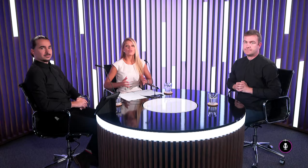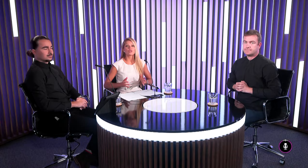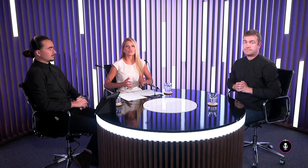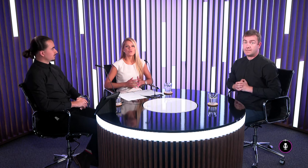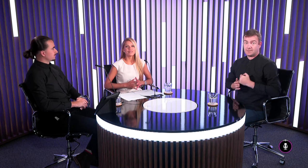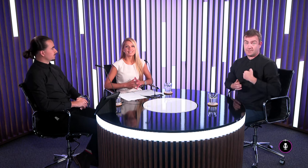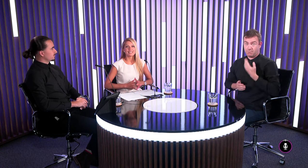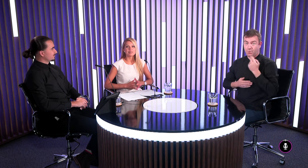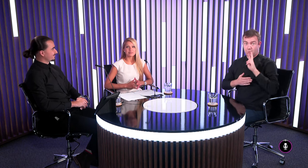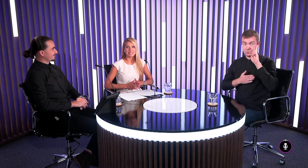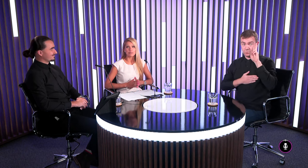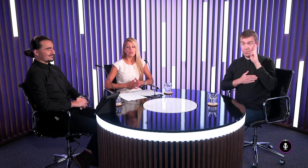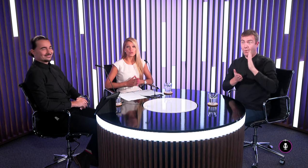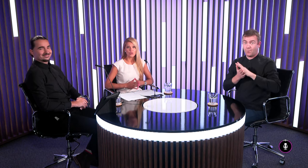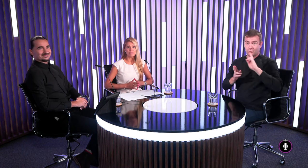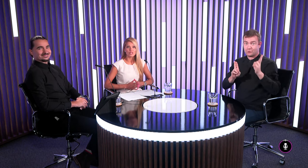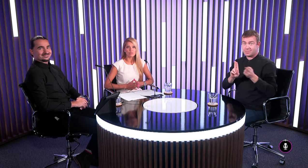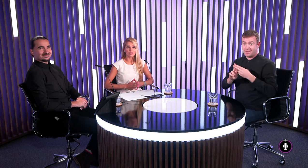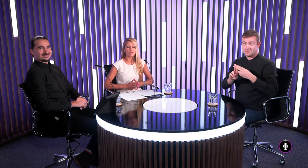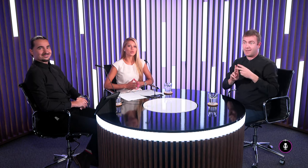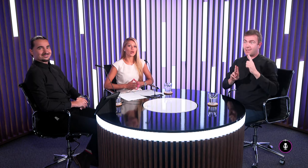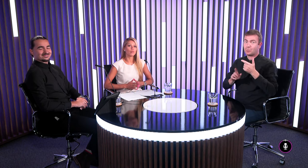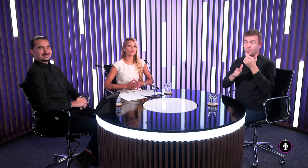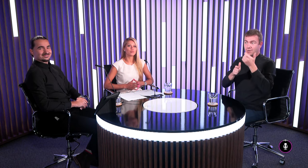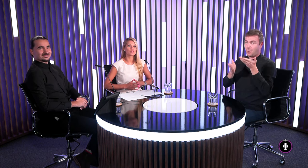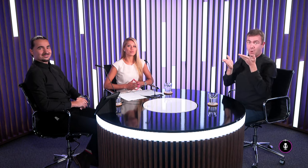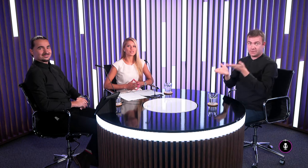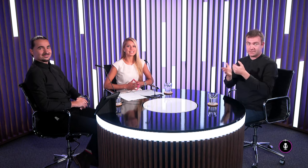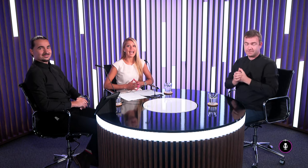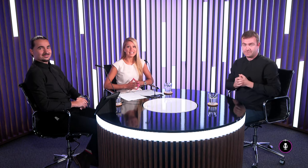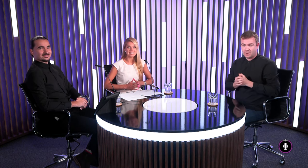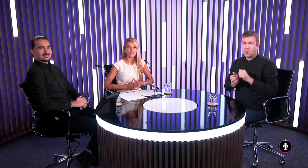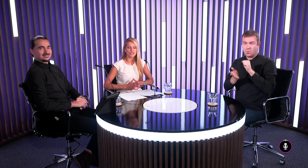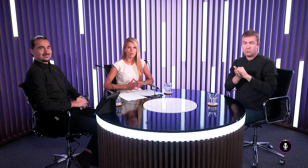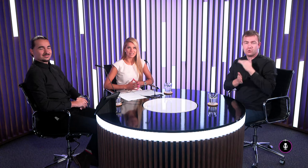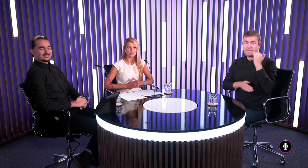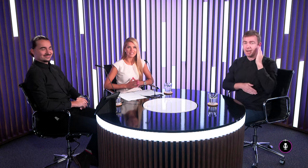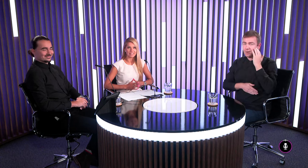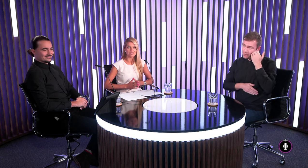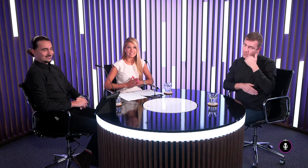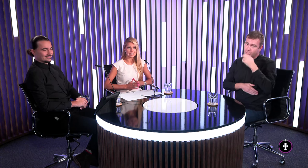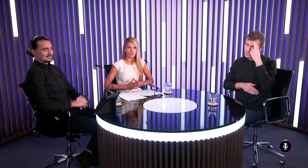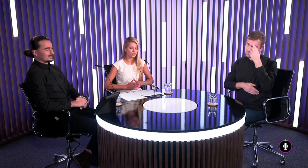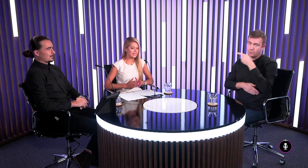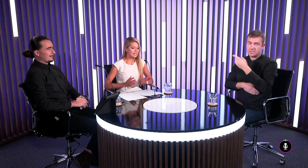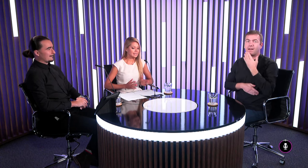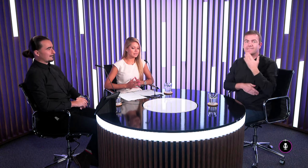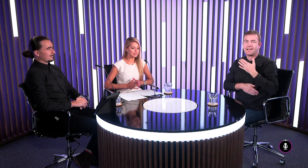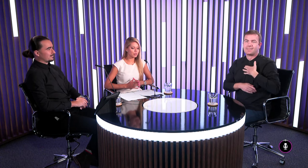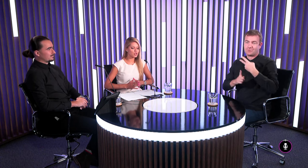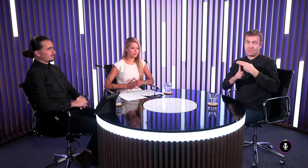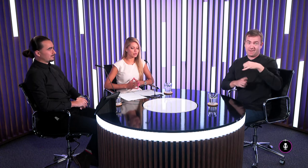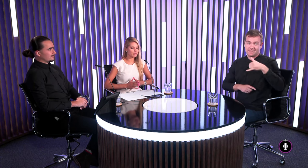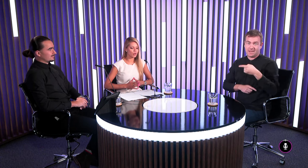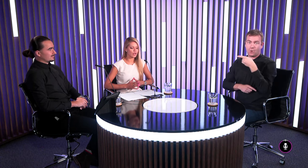Ako som slúbila tak sme späť s môjim druhým dnešným hostom ktorého mnohí možno poznáte aj z našich obrázoviek televízie JOJ je